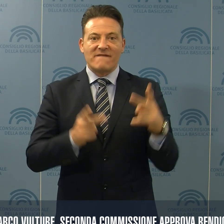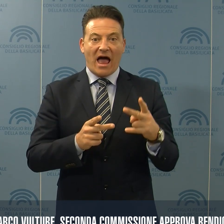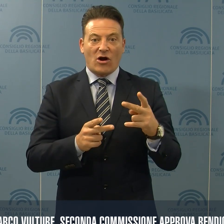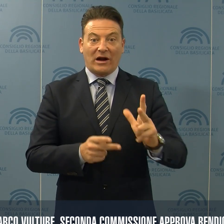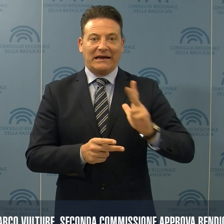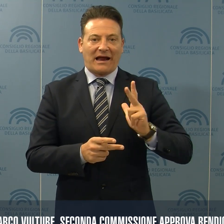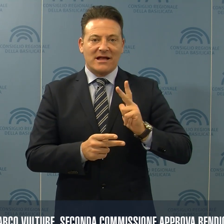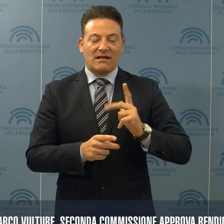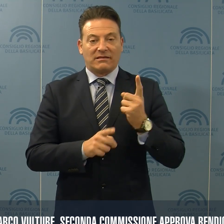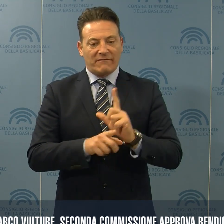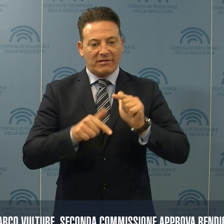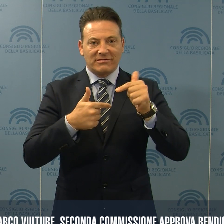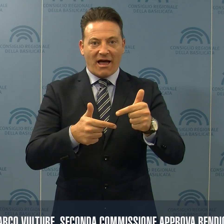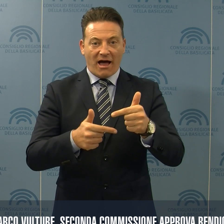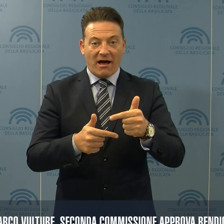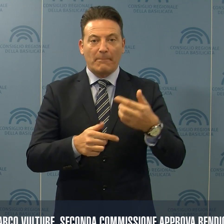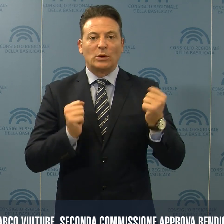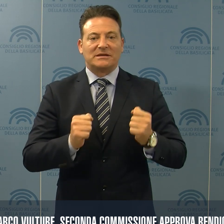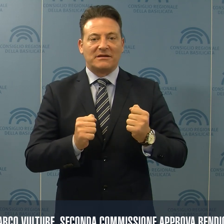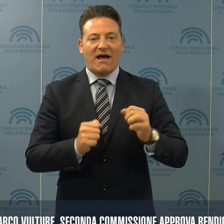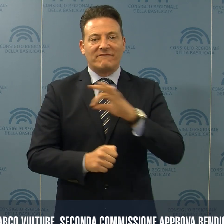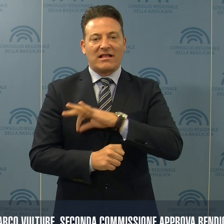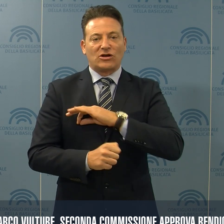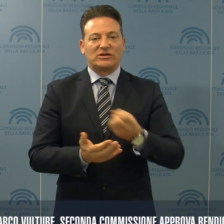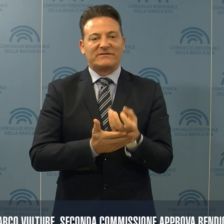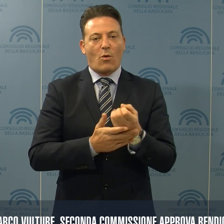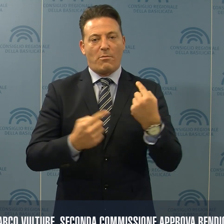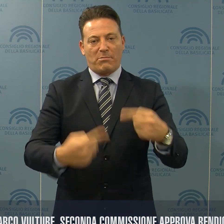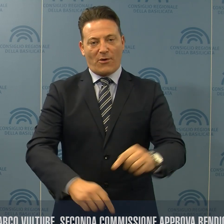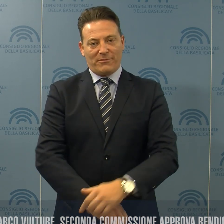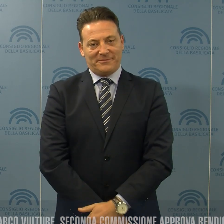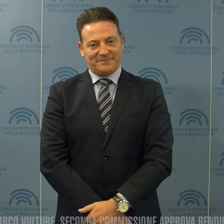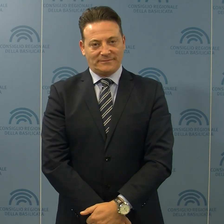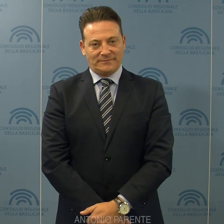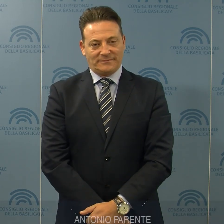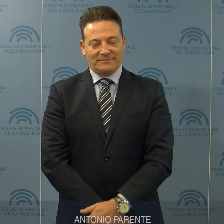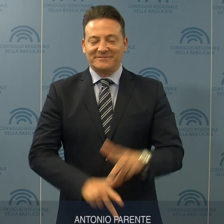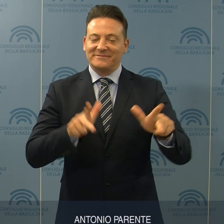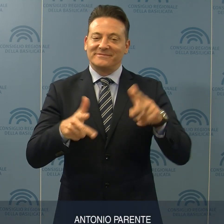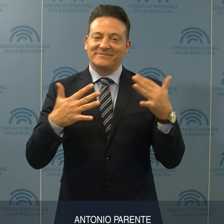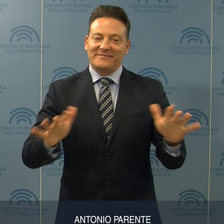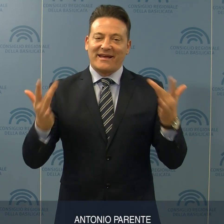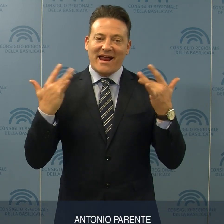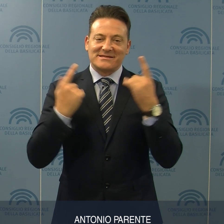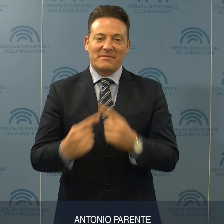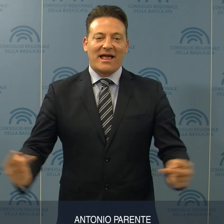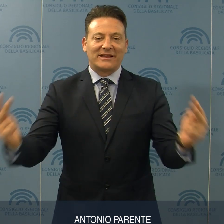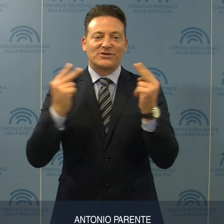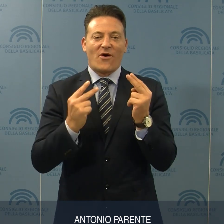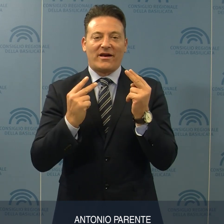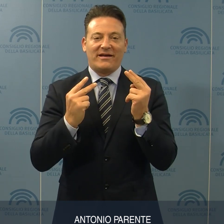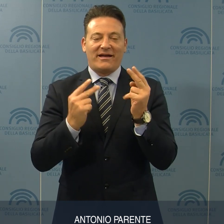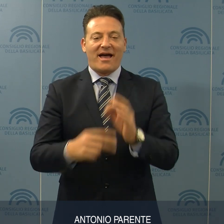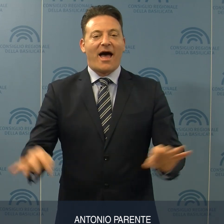scrigno di tesori con notevoli possibilità di sviluppo. E' grazie per l